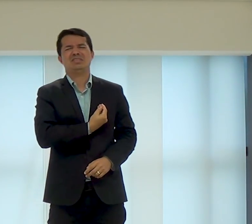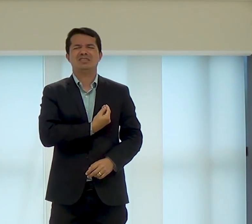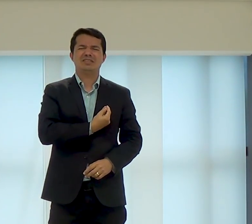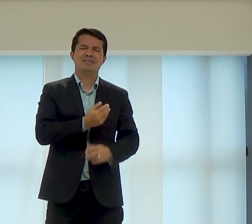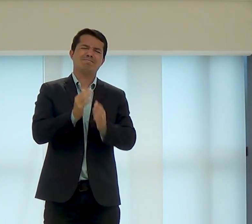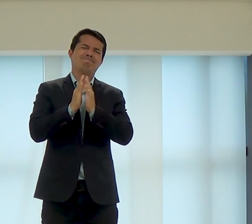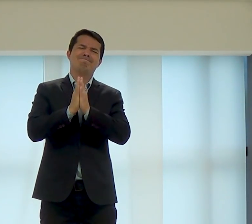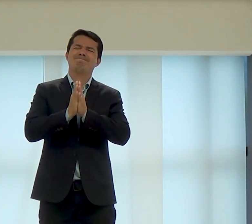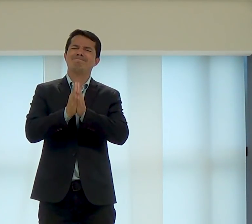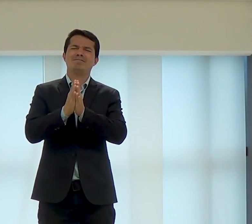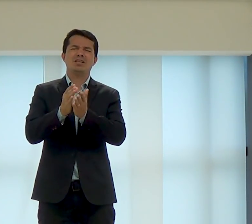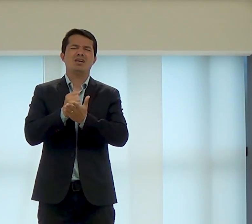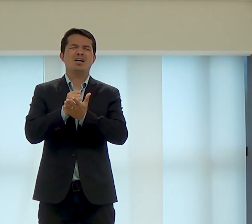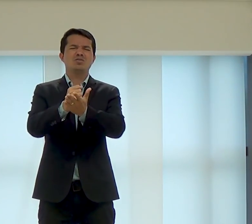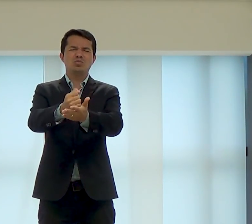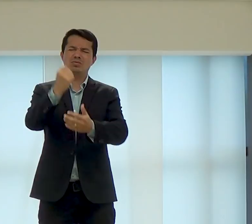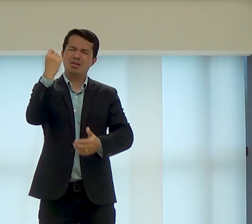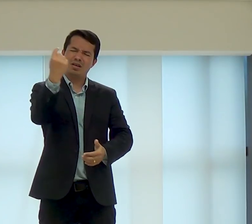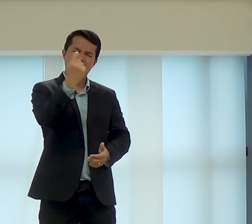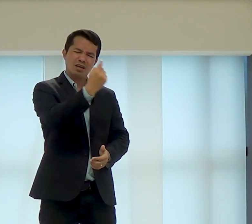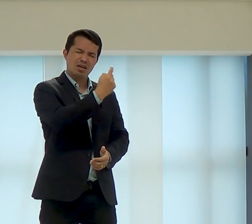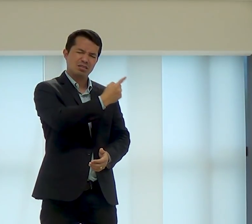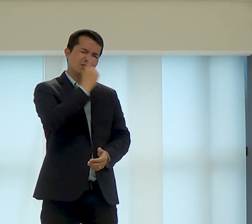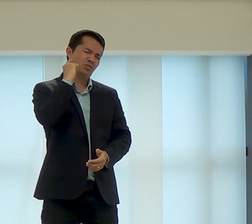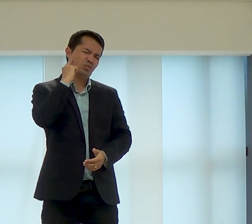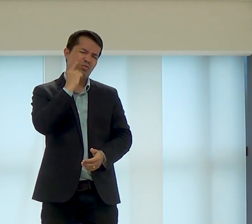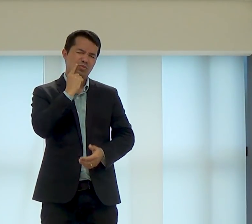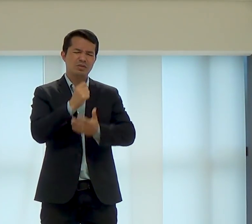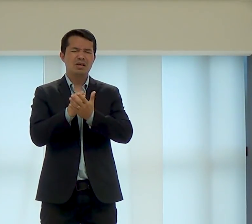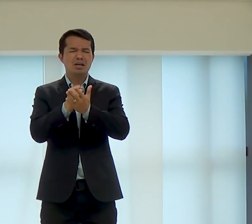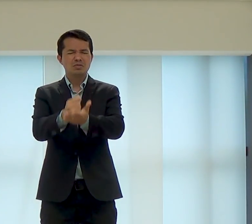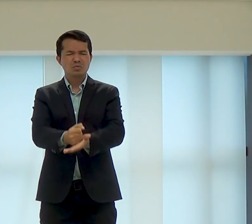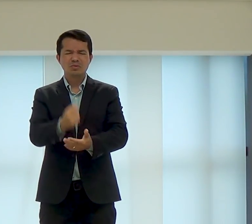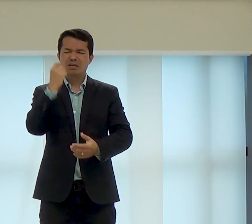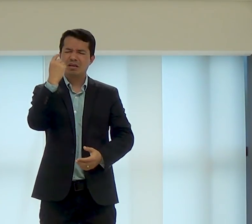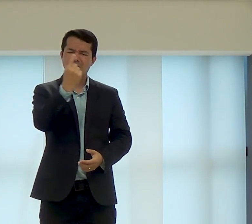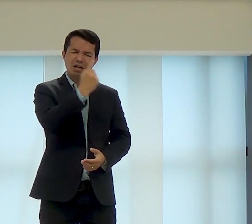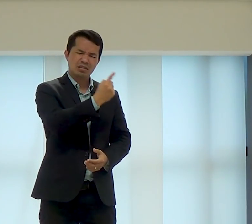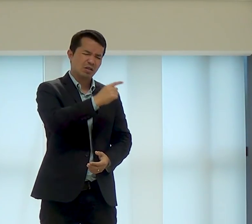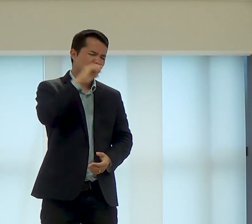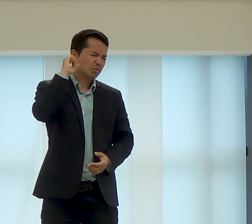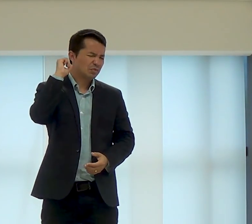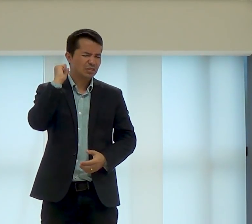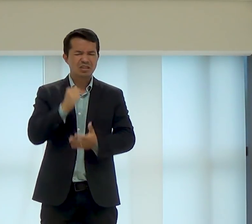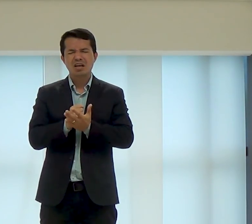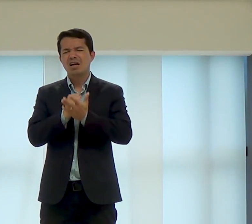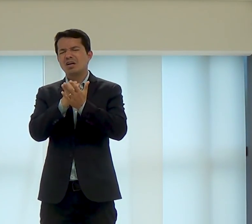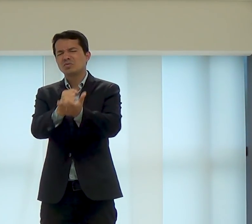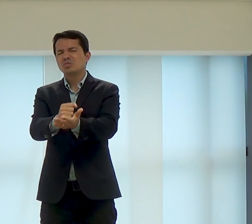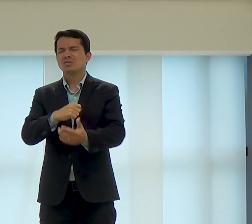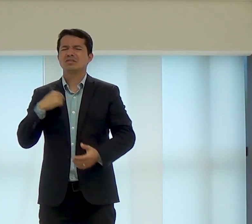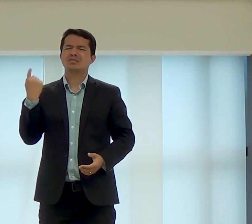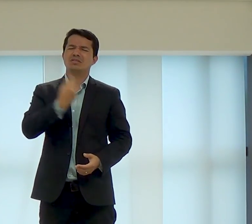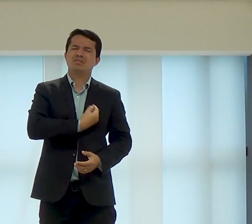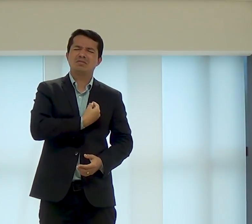vidas, por favor, Deus, ajude cada um de nós, ajude os surdos, aos